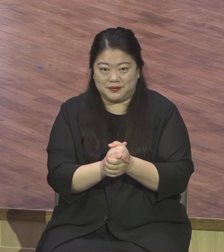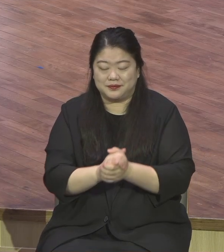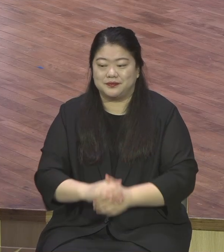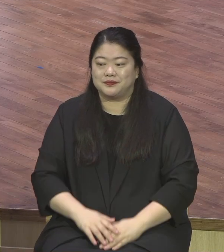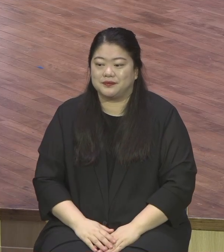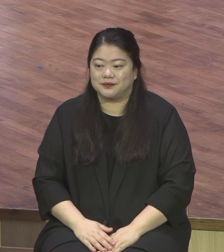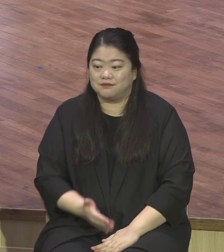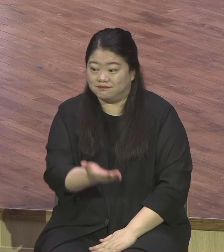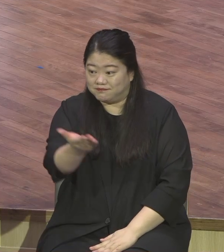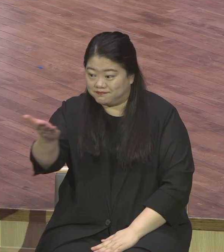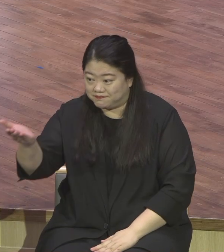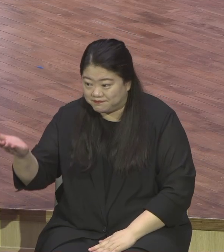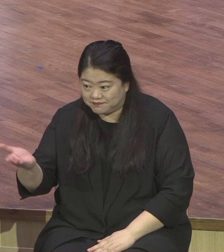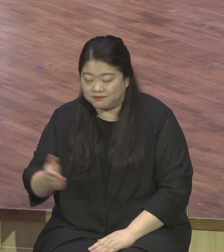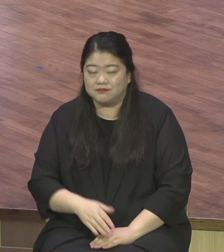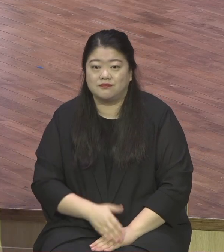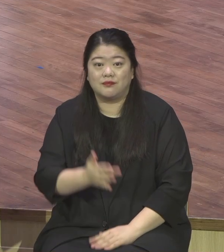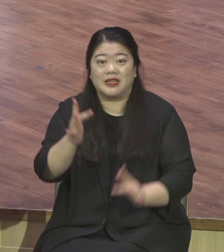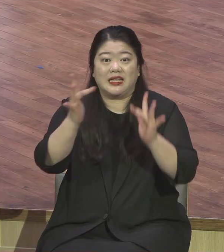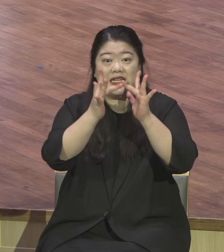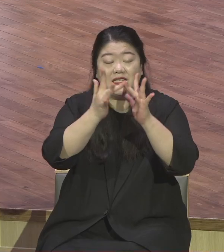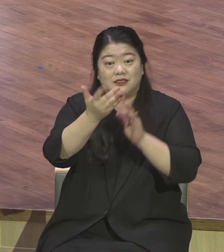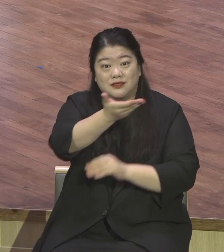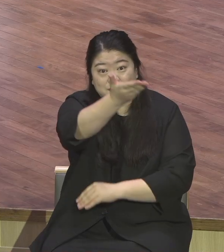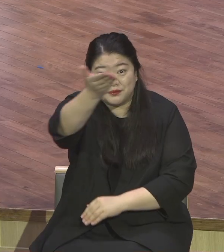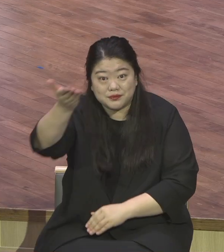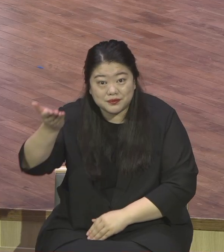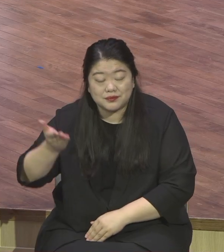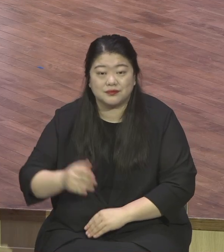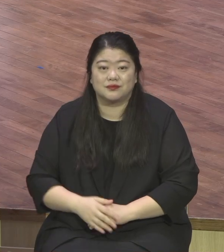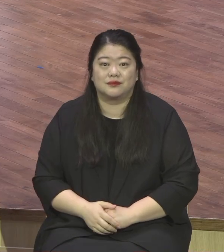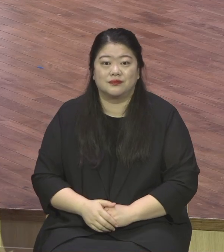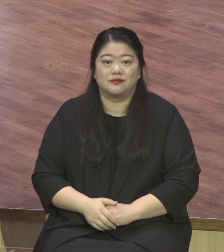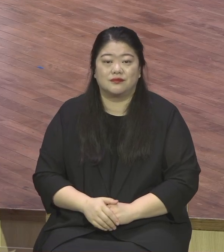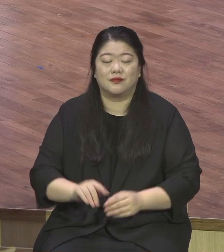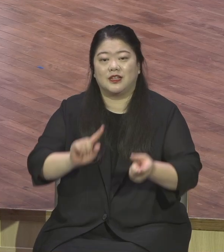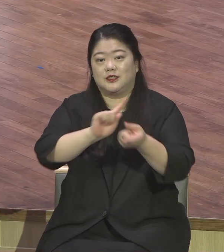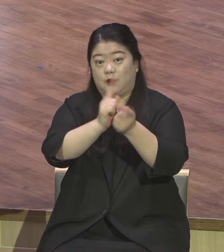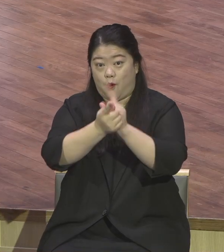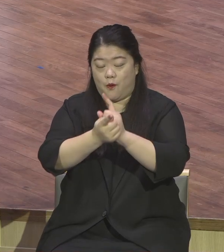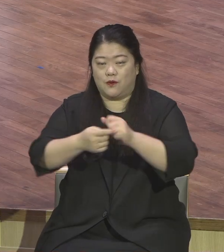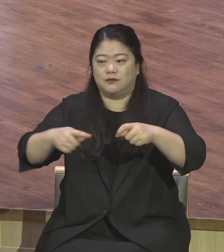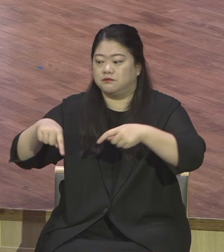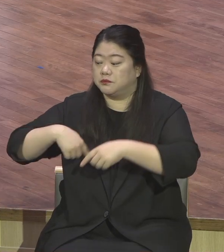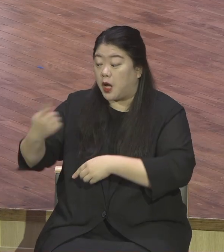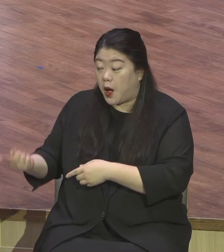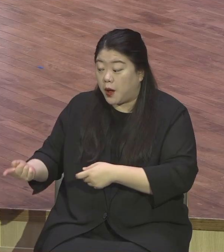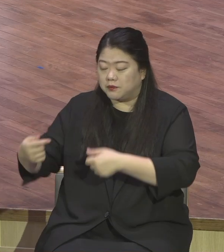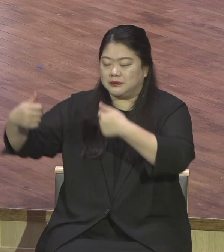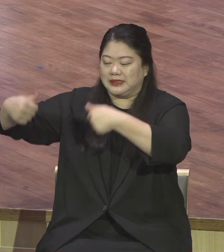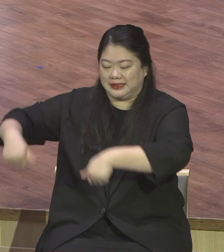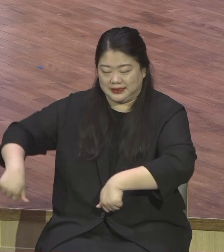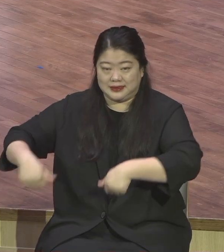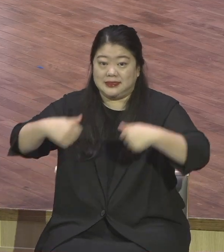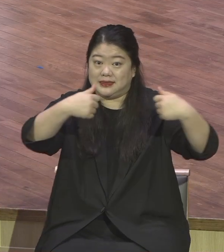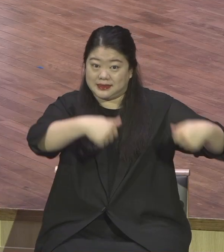성도들 우리 원리스홀 또 비저놀 해외 성도들 같이 서로 다 인사합시다. 말씀을